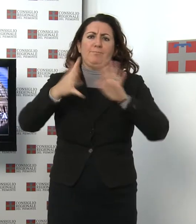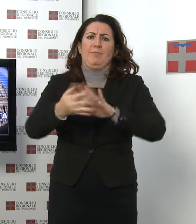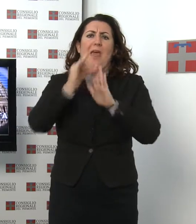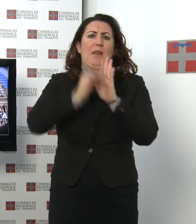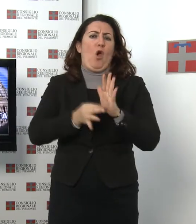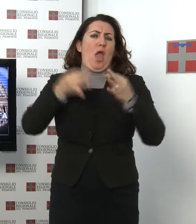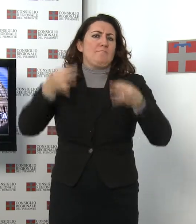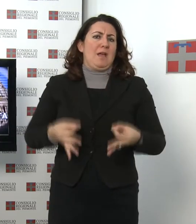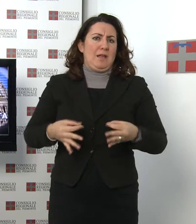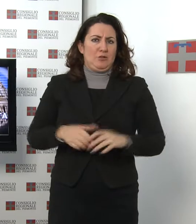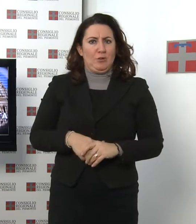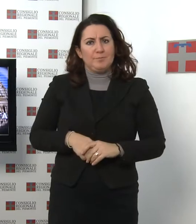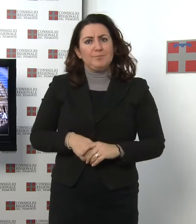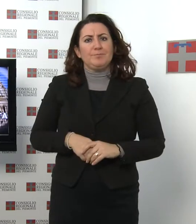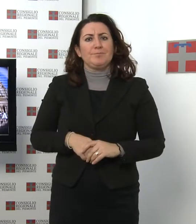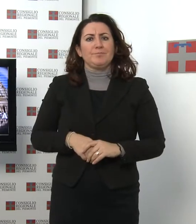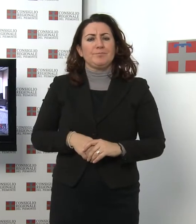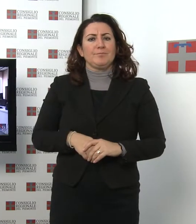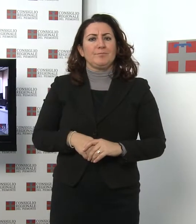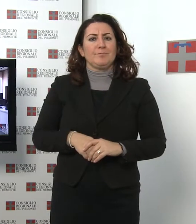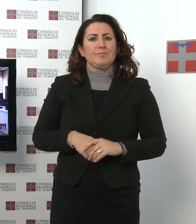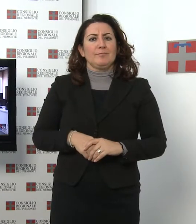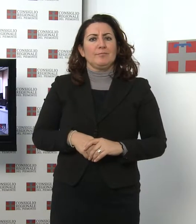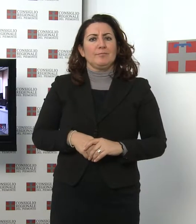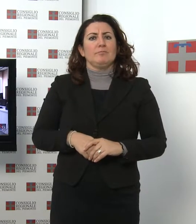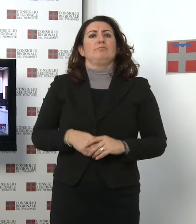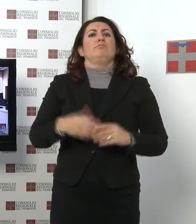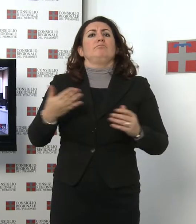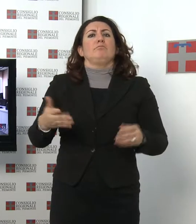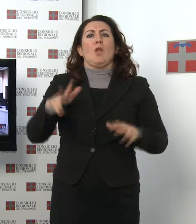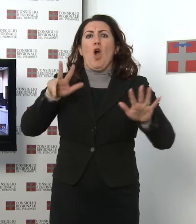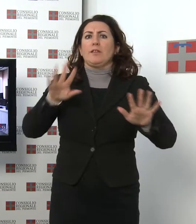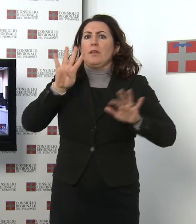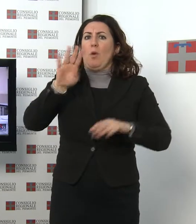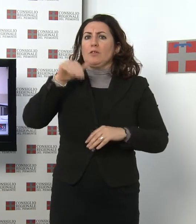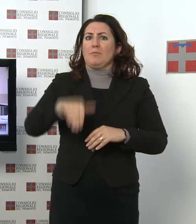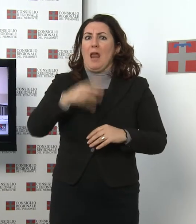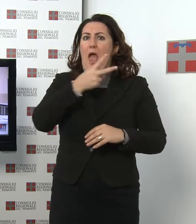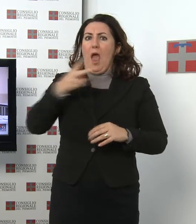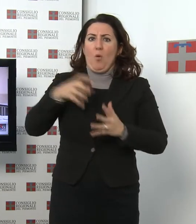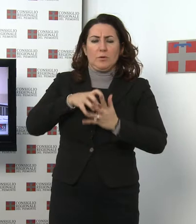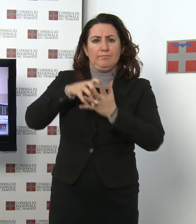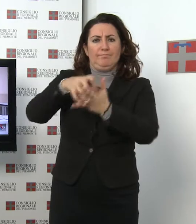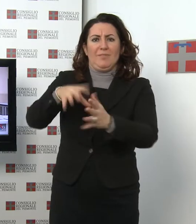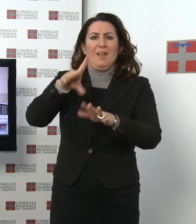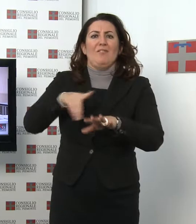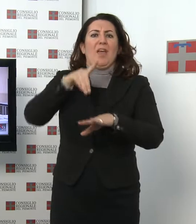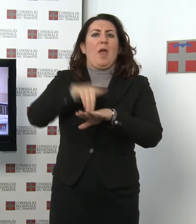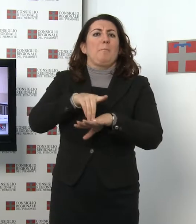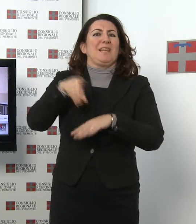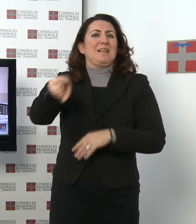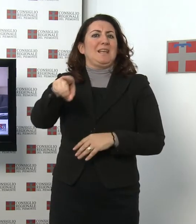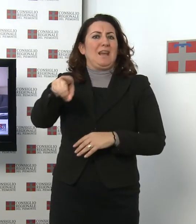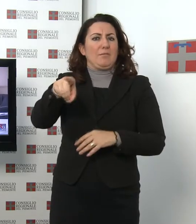Comitato di Solidarietà aiuti per le Filippine. Stanziati 84 mila euro per le Filippine, il Comitato di Solidarietà,